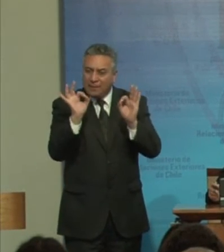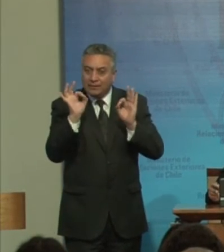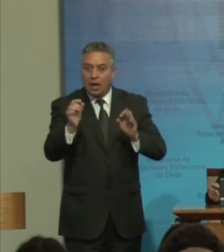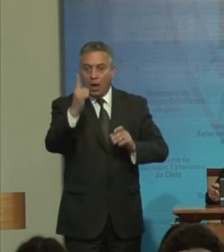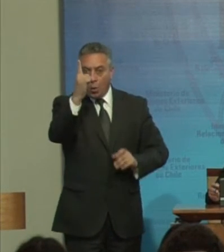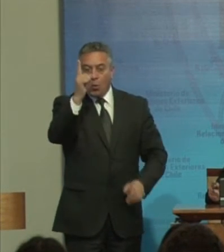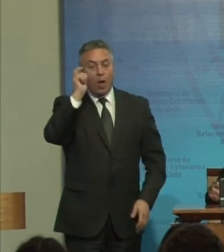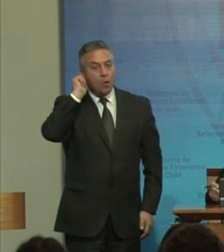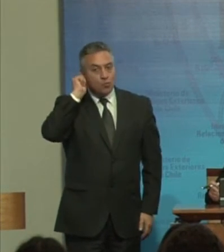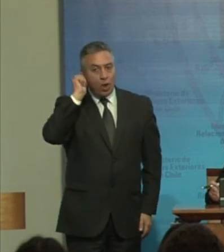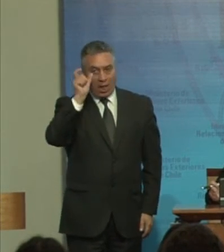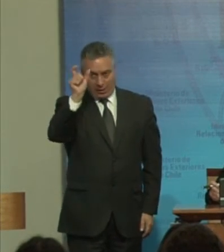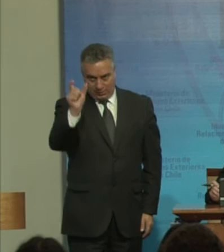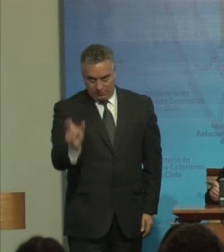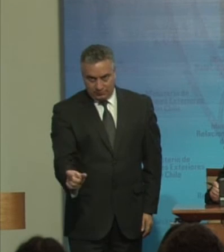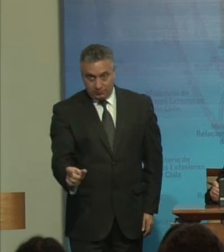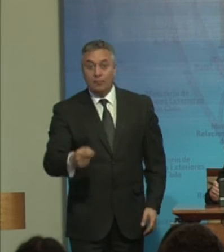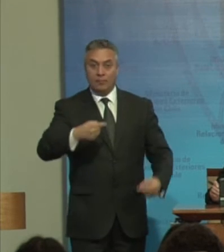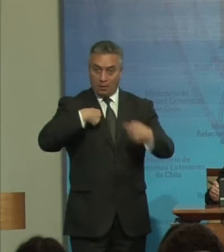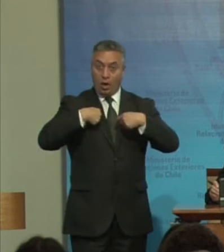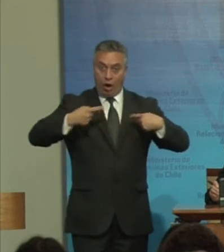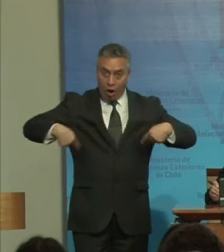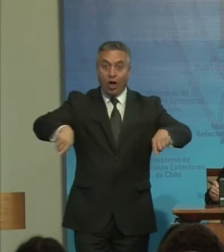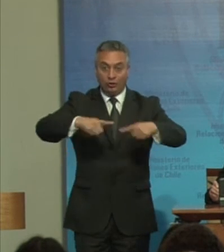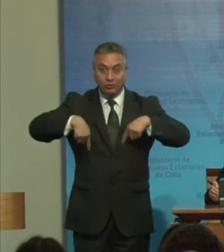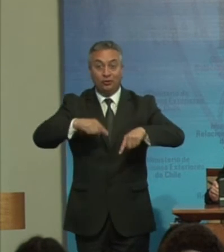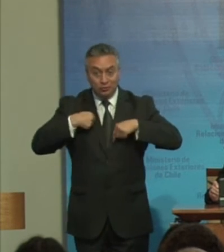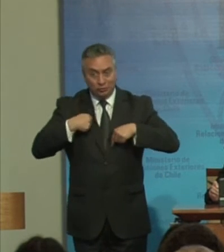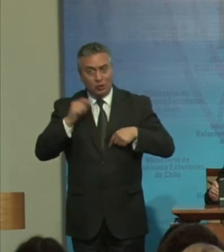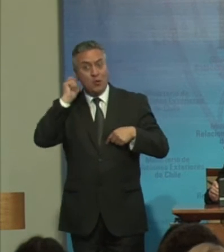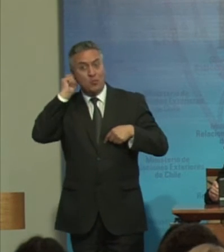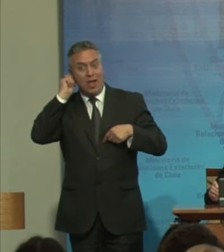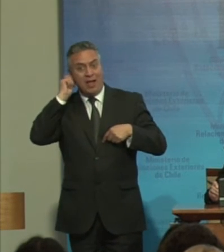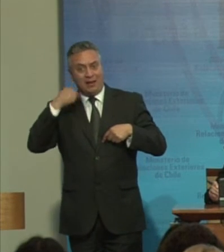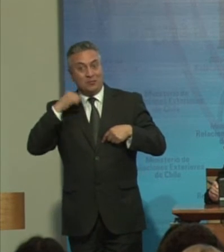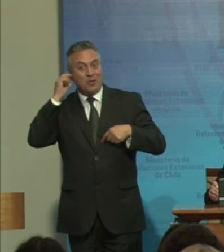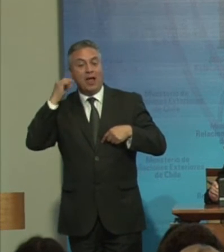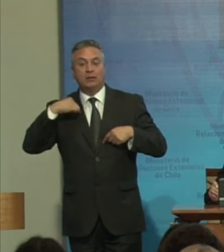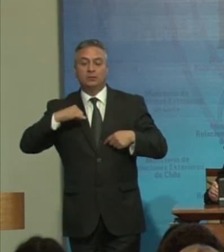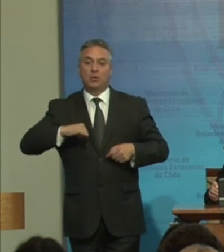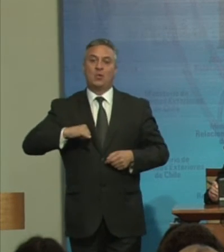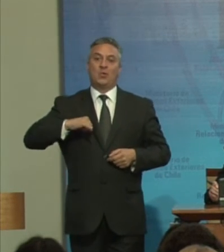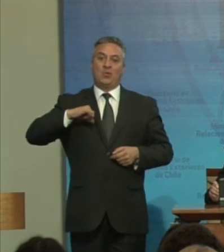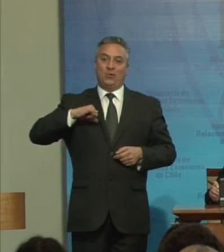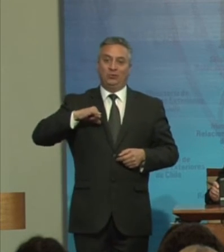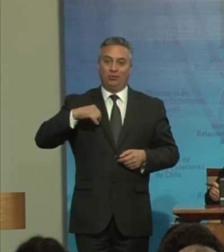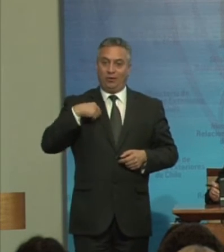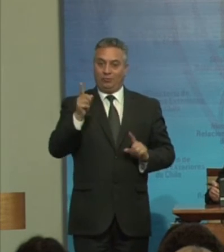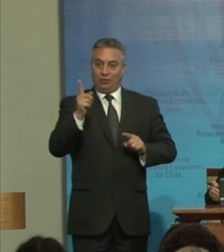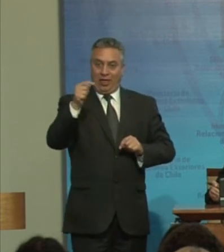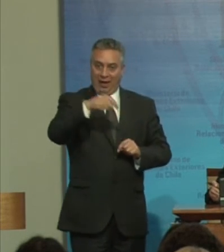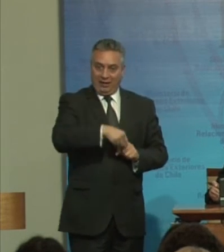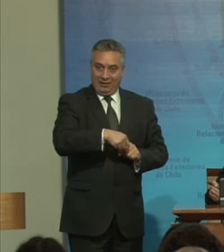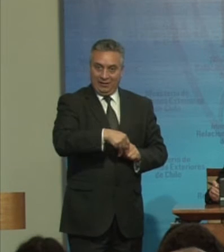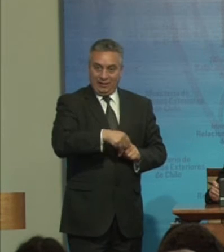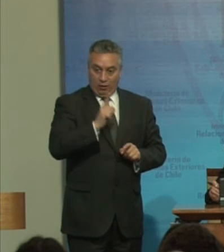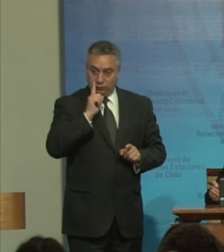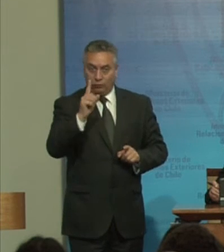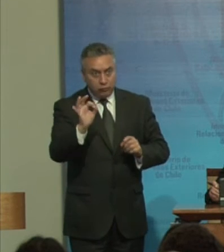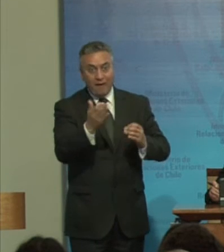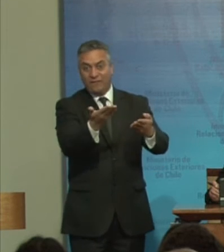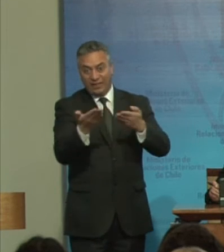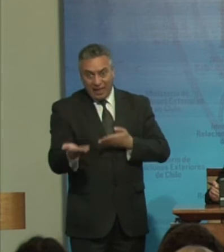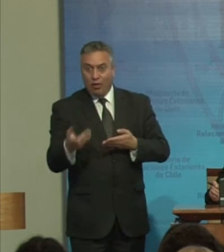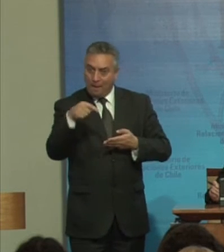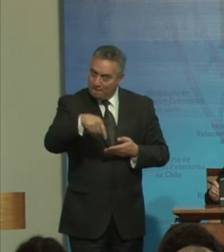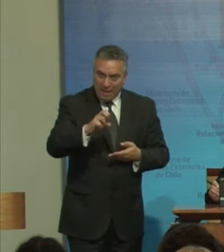una mujer Que para nosotras Las mujeres Es un orgullo Y no lo digo Porque está acá Ni porque haya sido Invitada